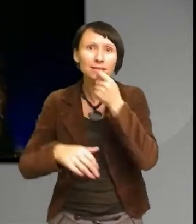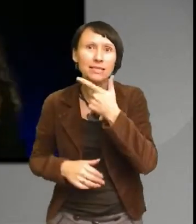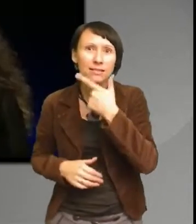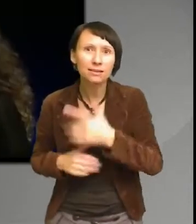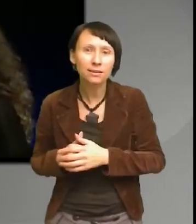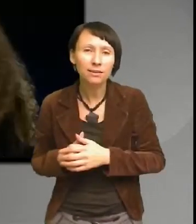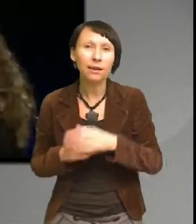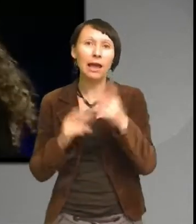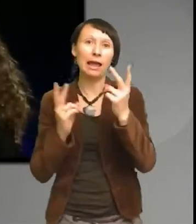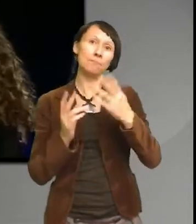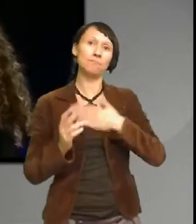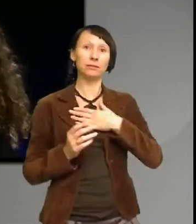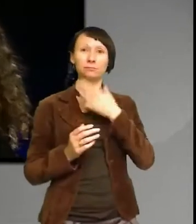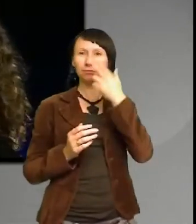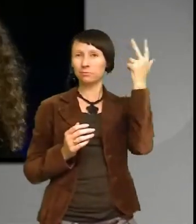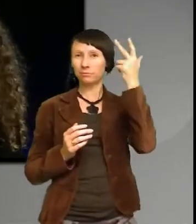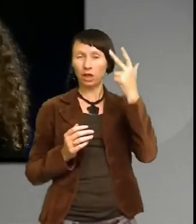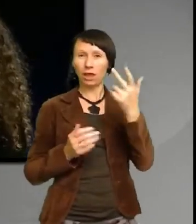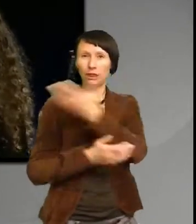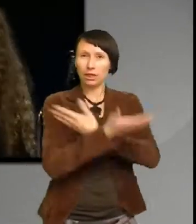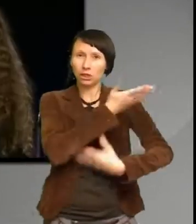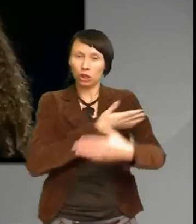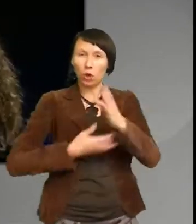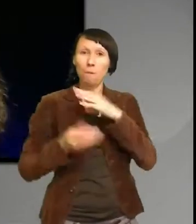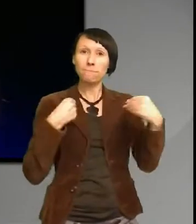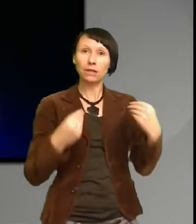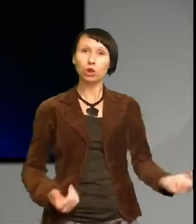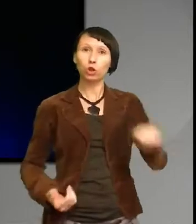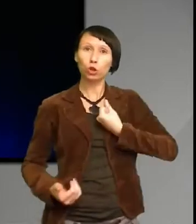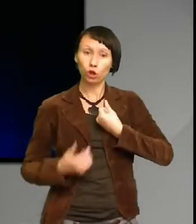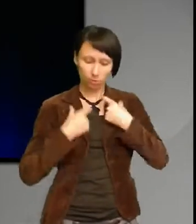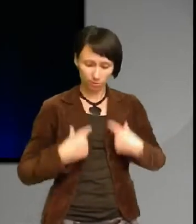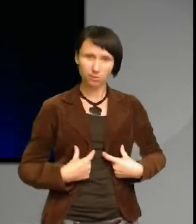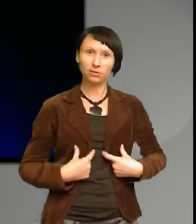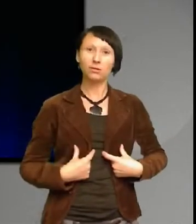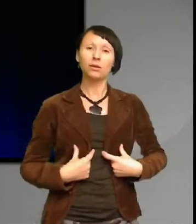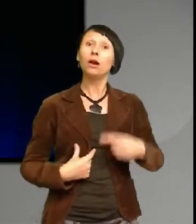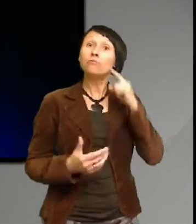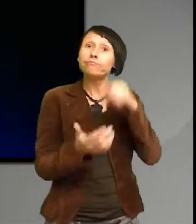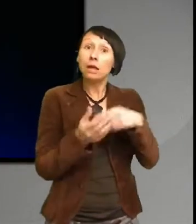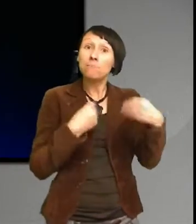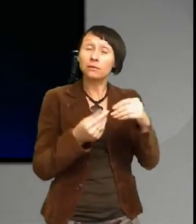snygga t-shuten med plasttryck för att plasten ska bli mjuk då kan man använda efterlater